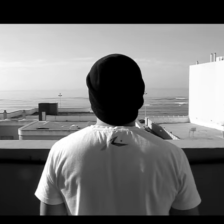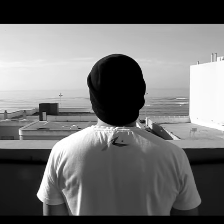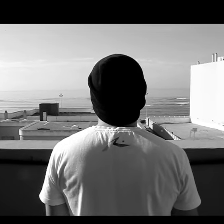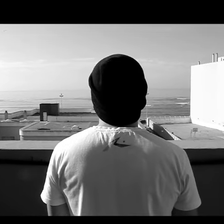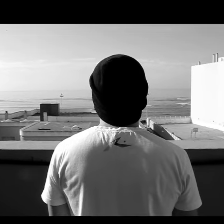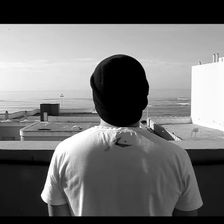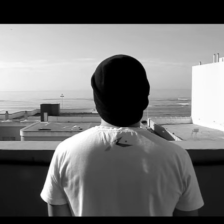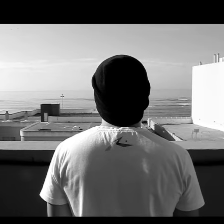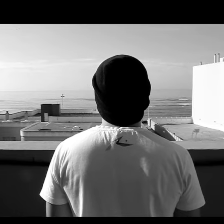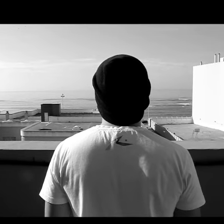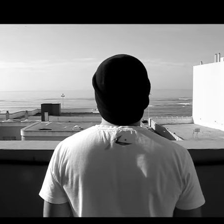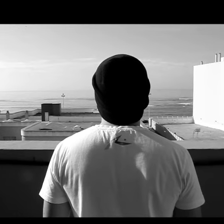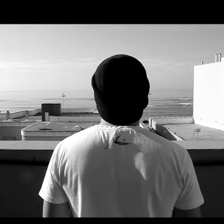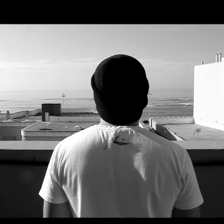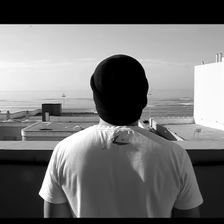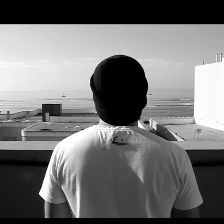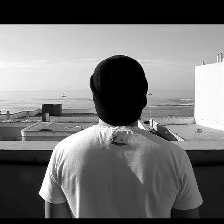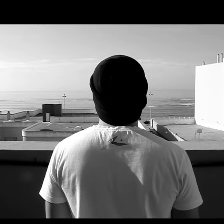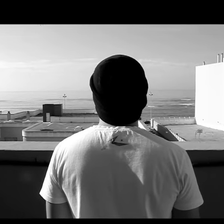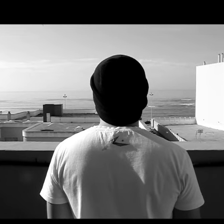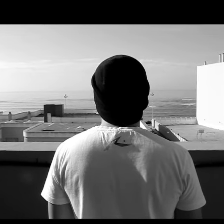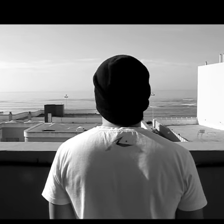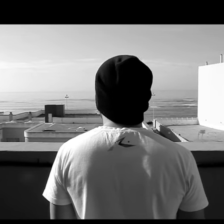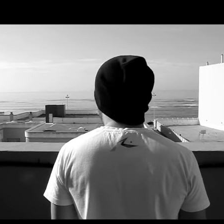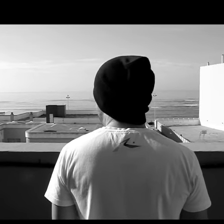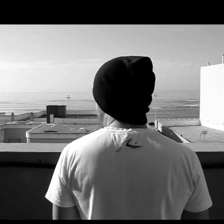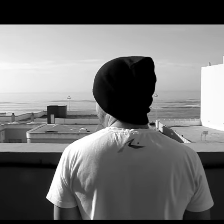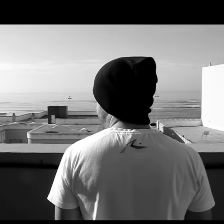Gracias por ver el video